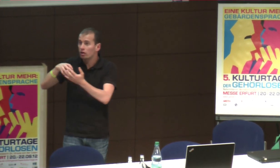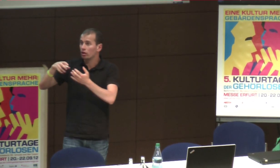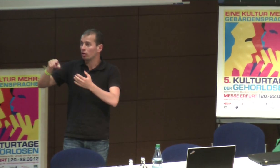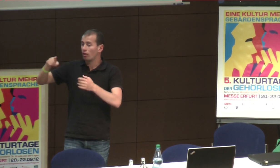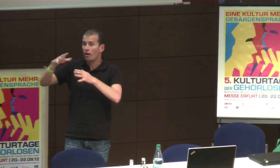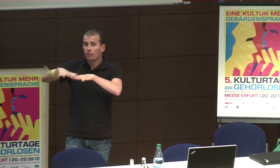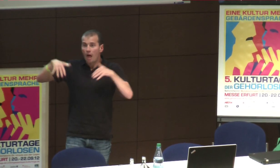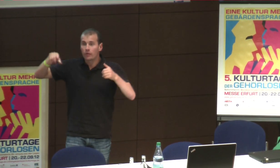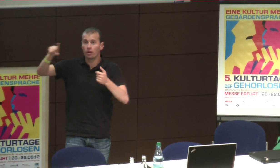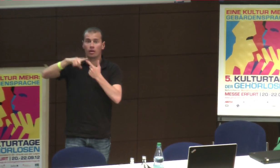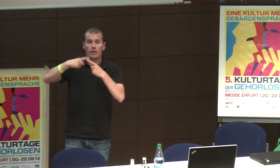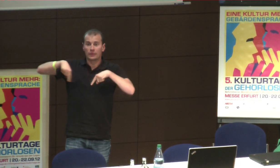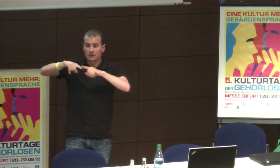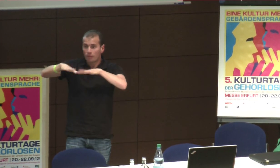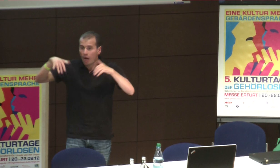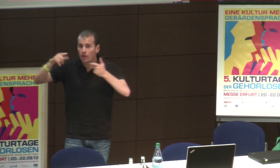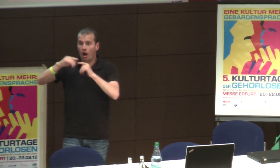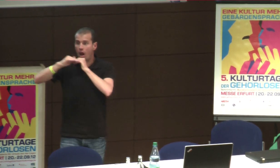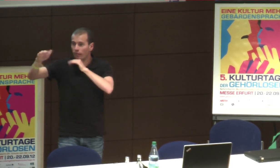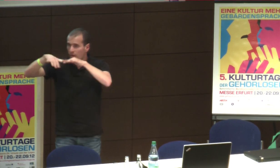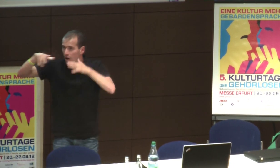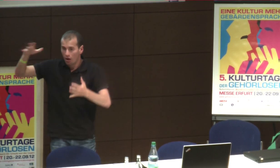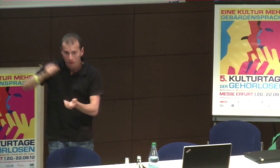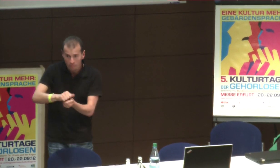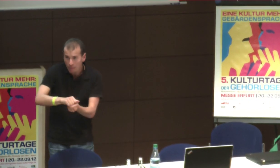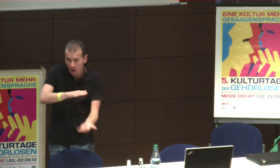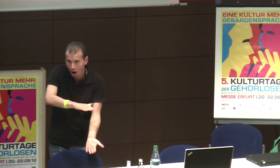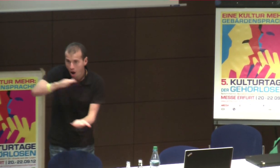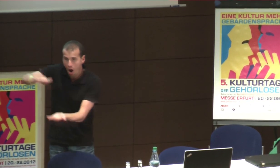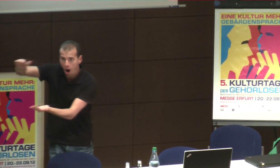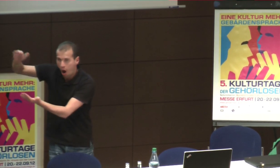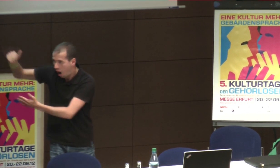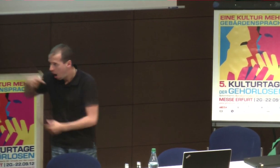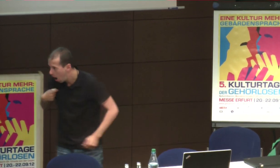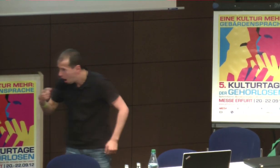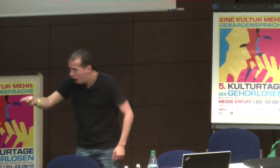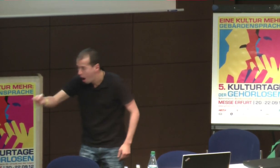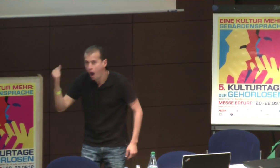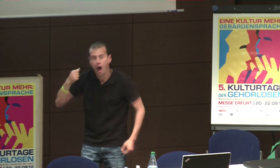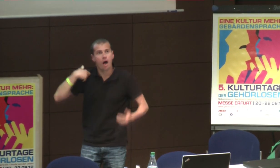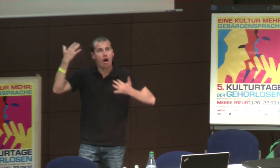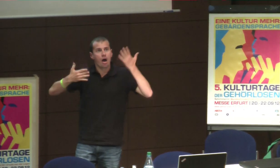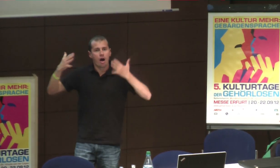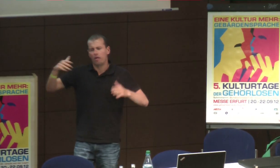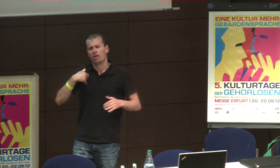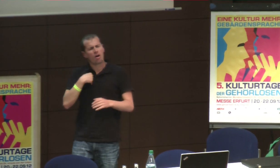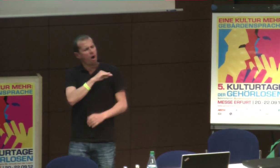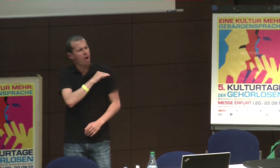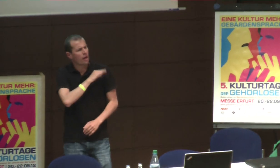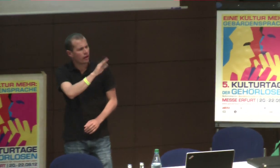dafür gefällt werden, ja, vor allem für das Papier, so ganz viel, ob jetzt Land, oder Kommune, und jene,